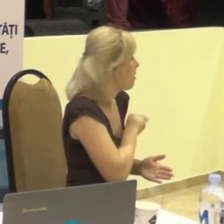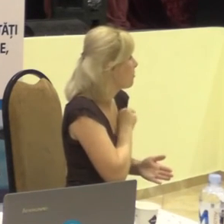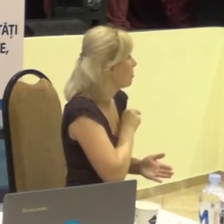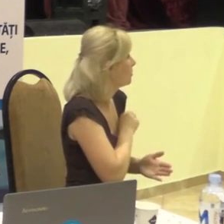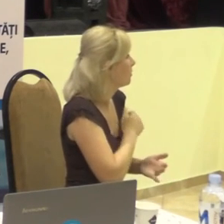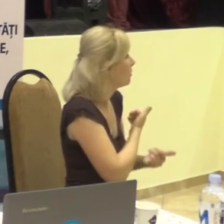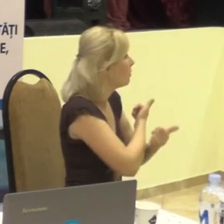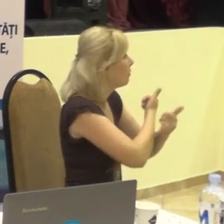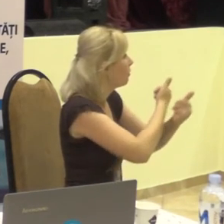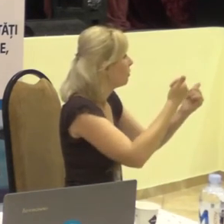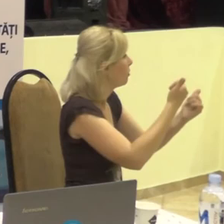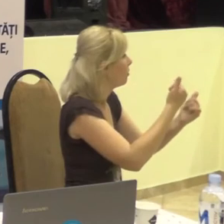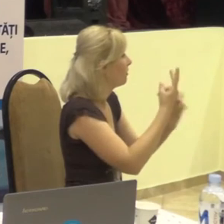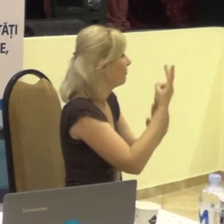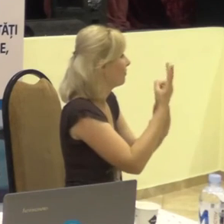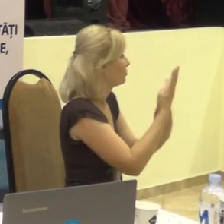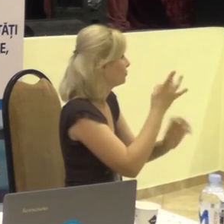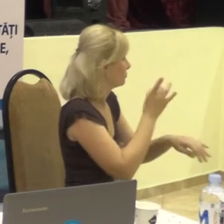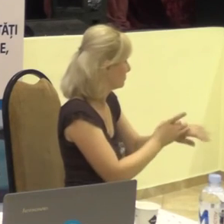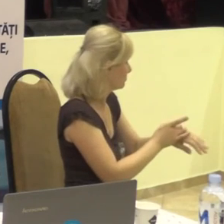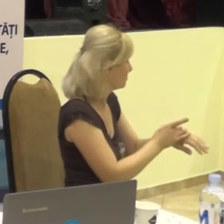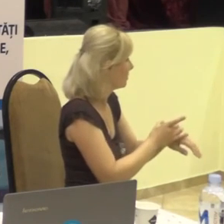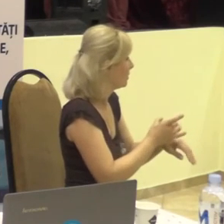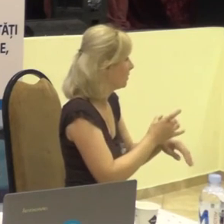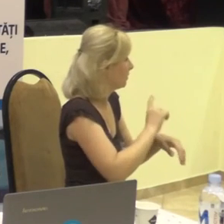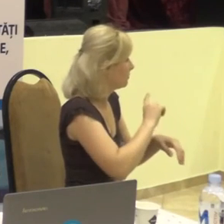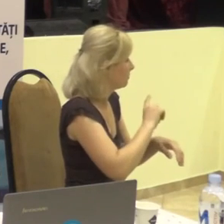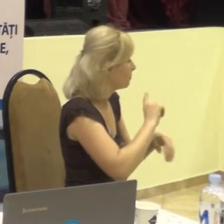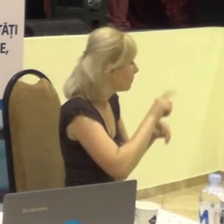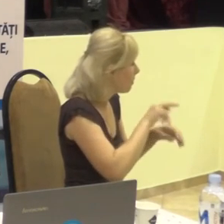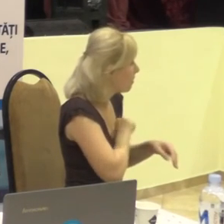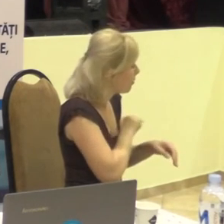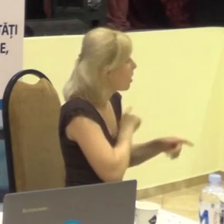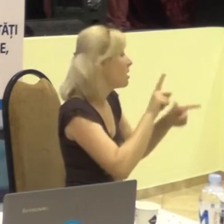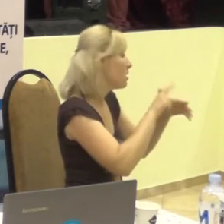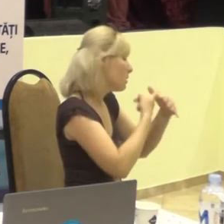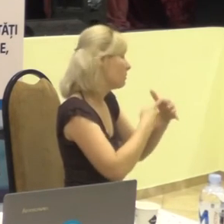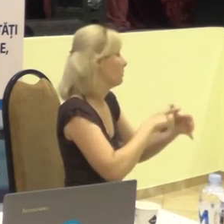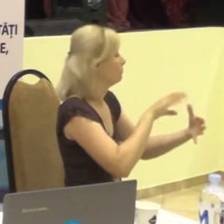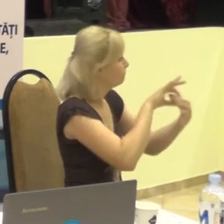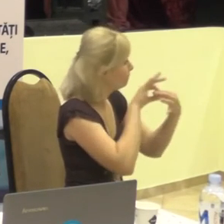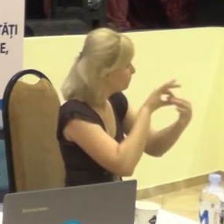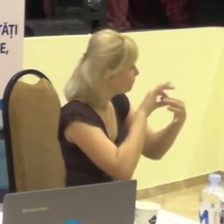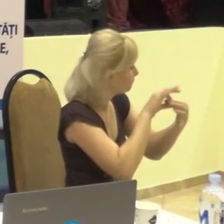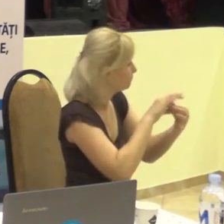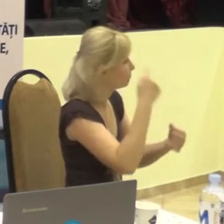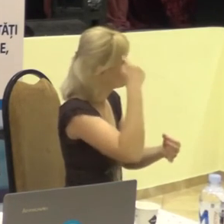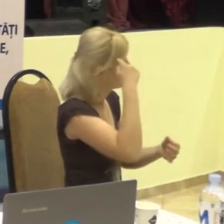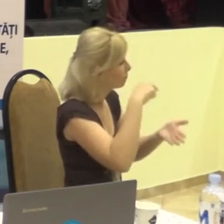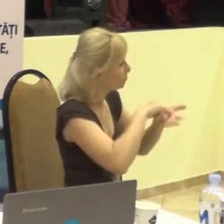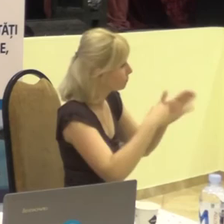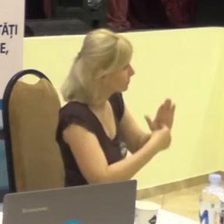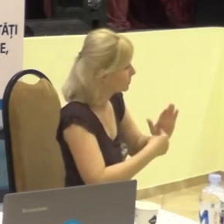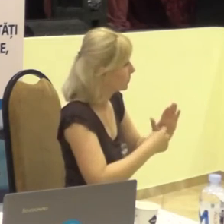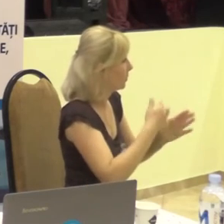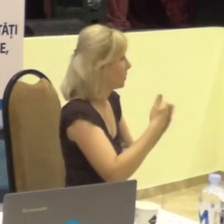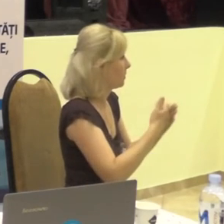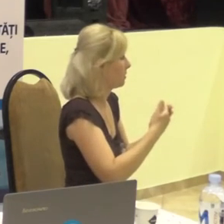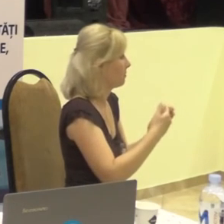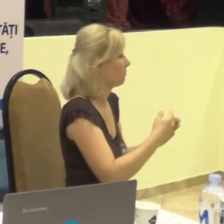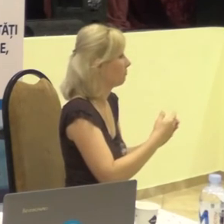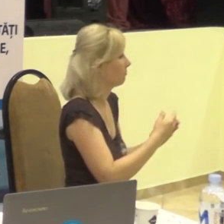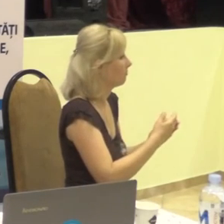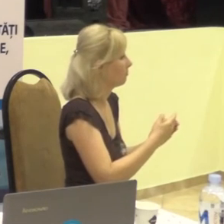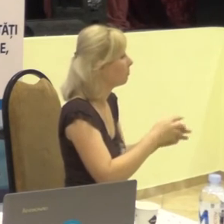regim non-stop sau dacă este vorba de o colaborare sau de o interacțiune cu structurile de forță, cu